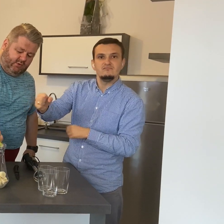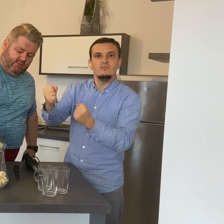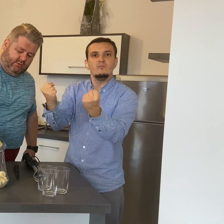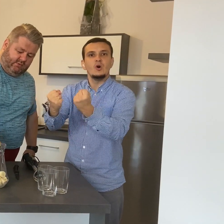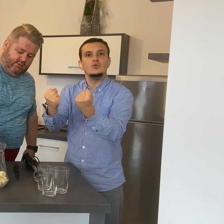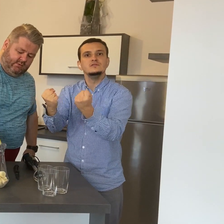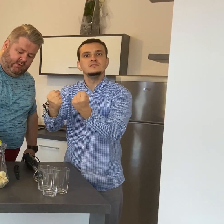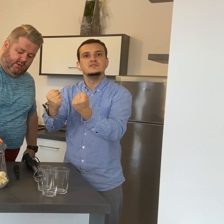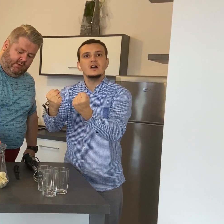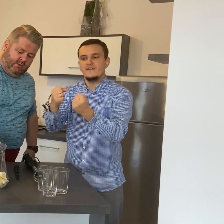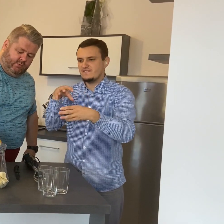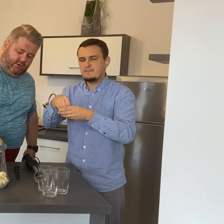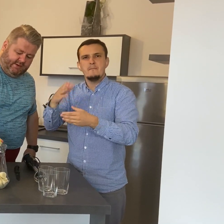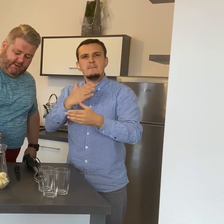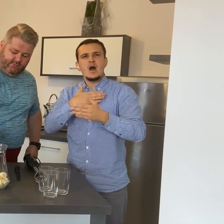moich bananów.